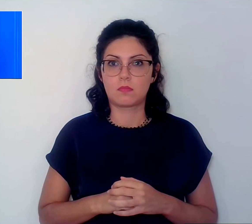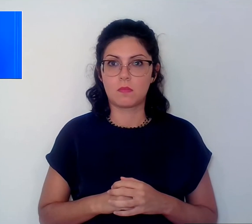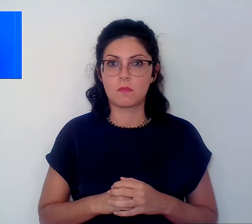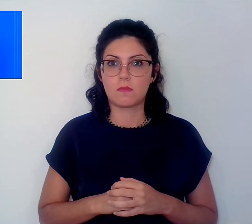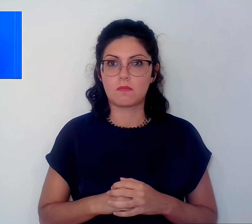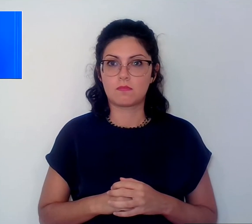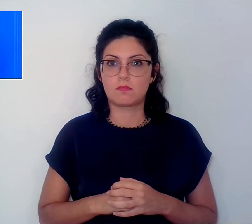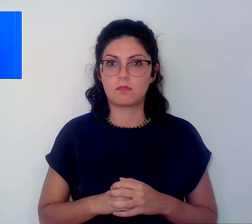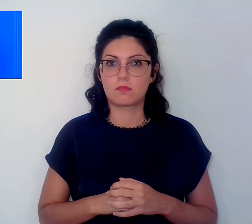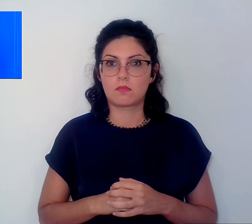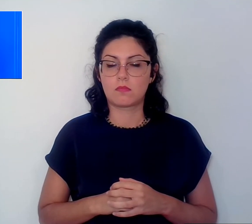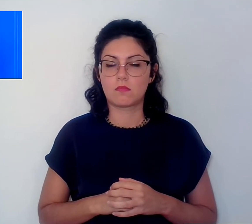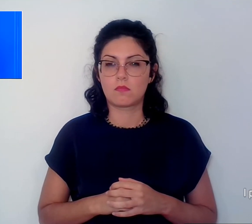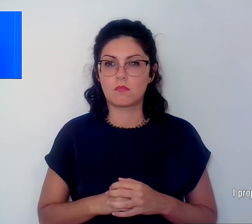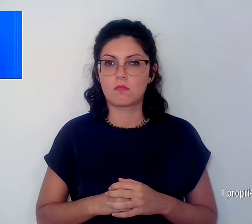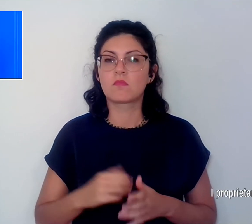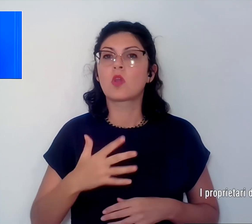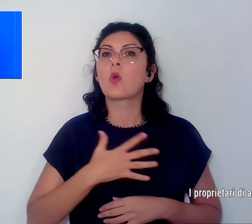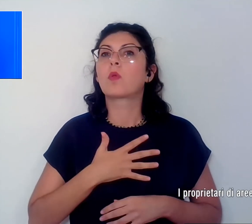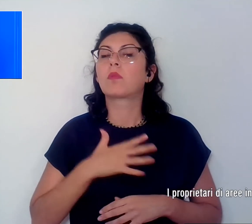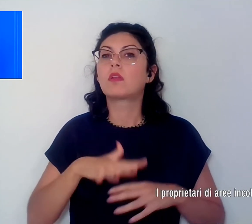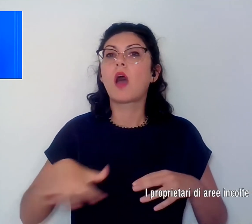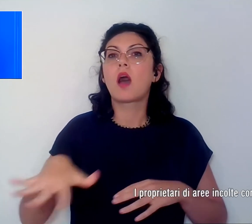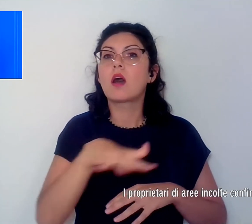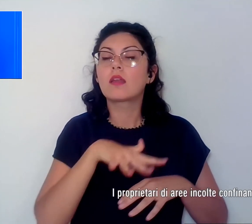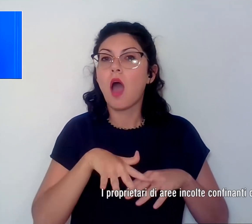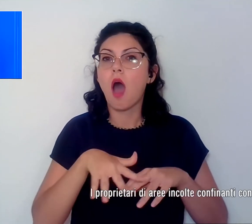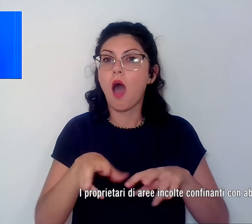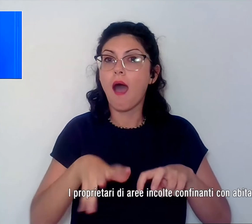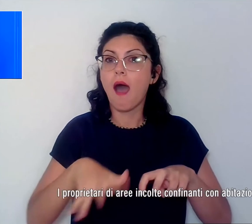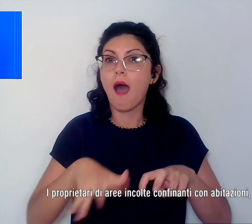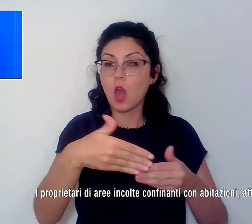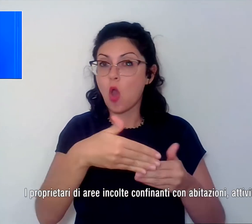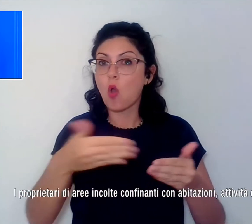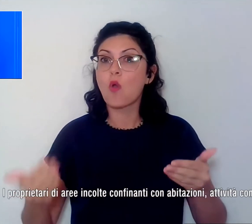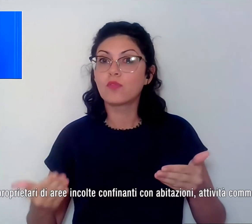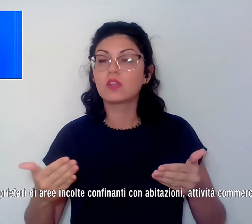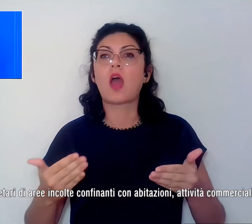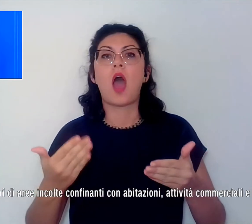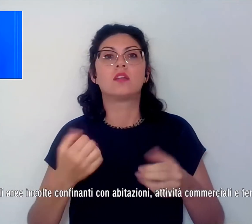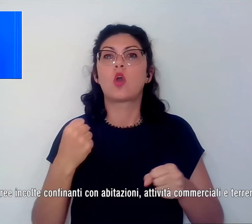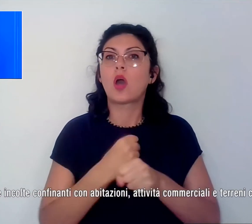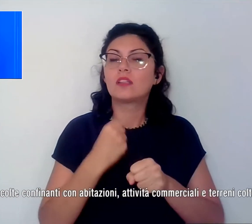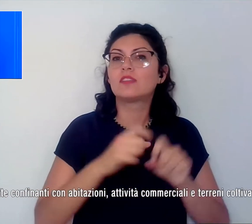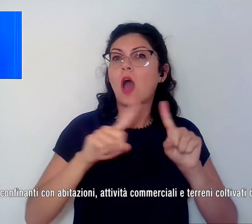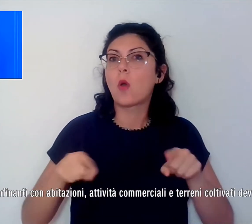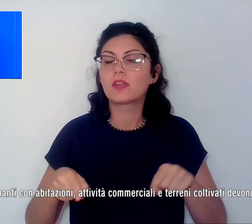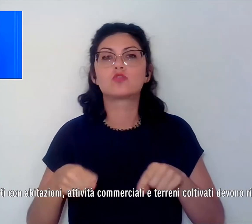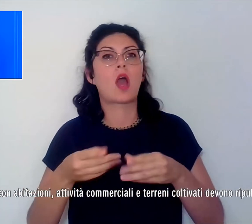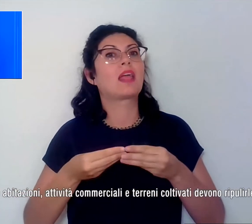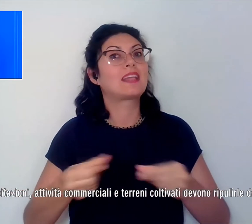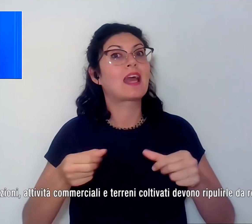I proprietari di aree incolte, confinanti con abitazioni, attività commerciali e terreni coltivati devono